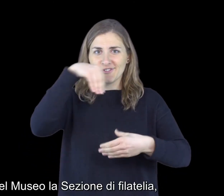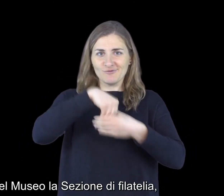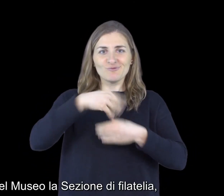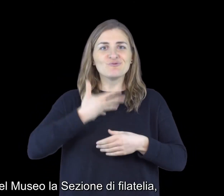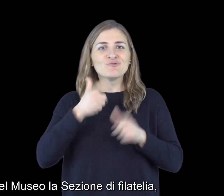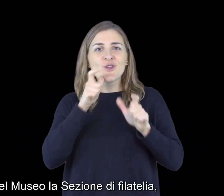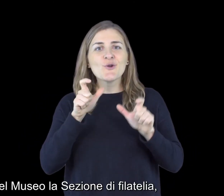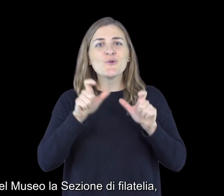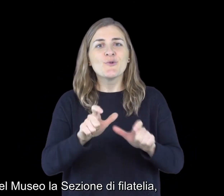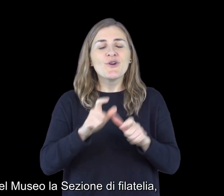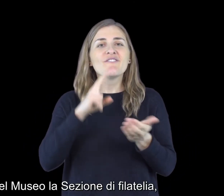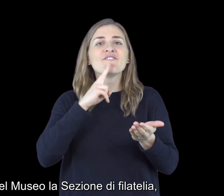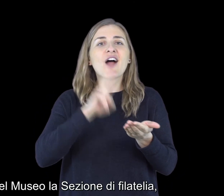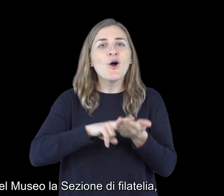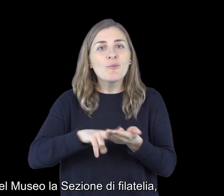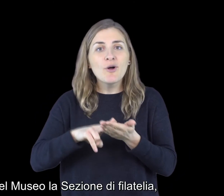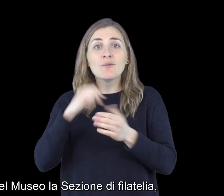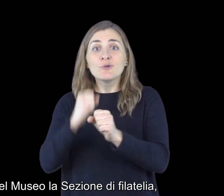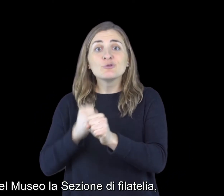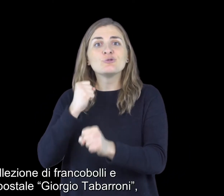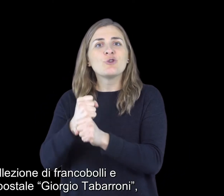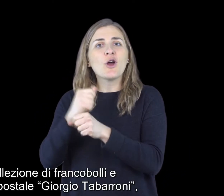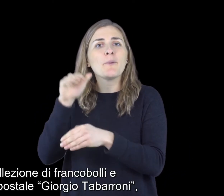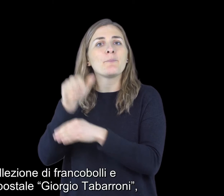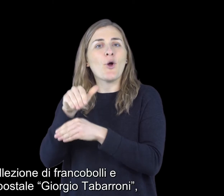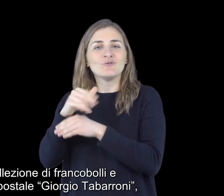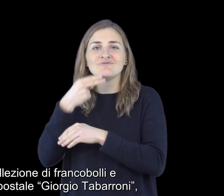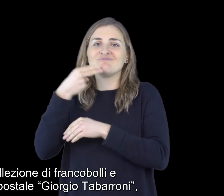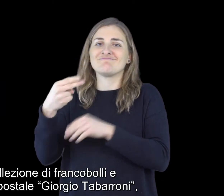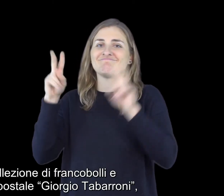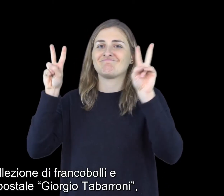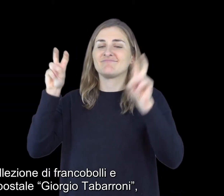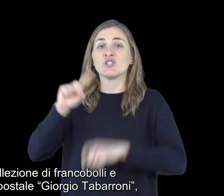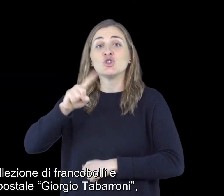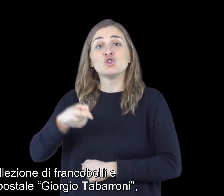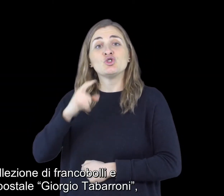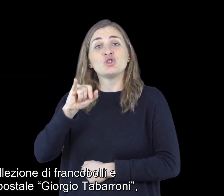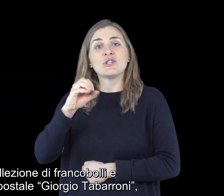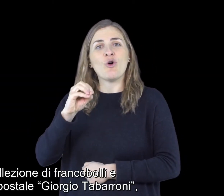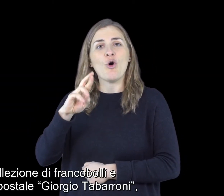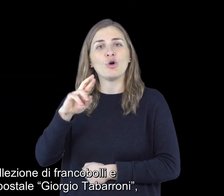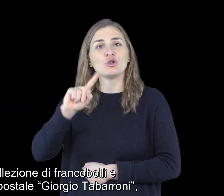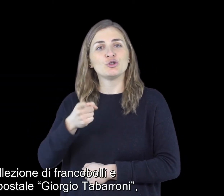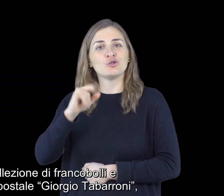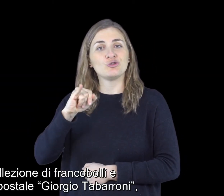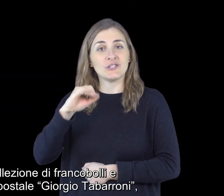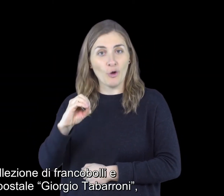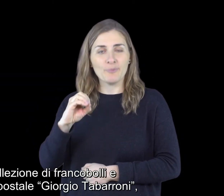Fa parte del museo la sezione di Filatelia, collezione di francobolli e storia postale Giorgio Tabarroni.